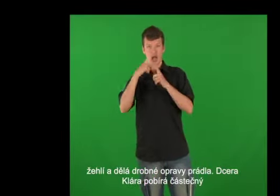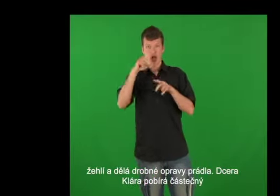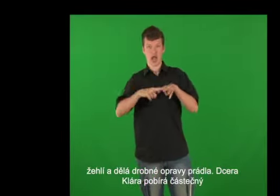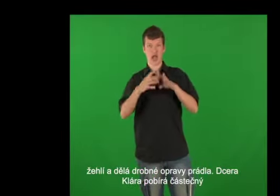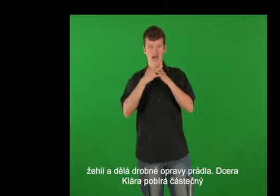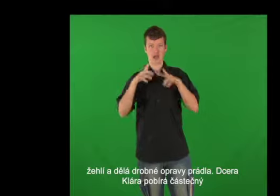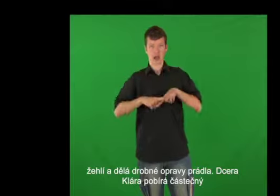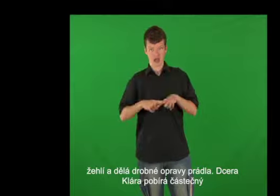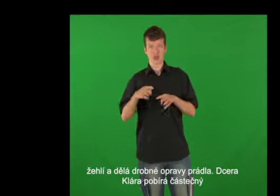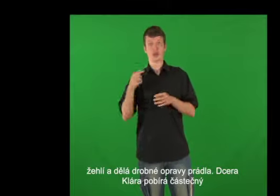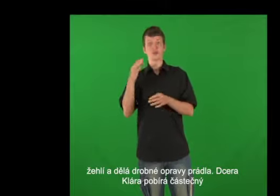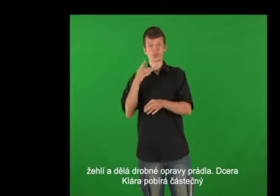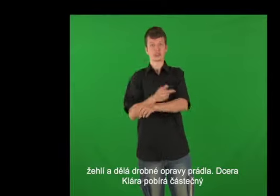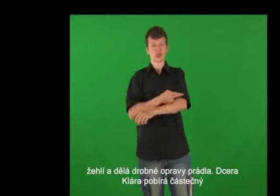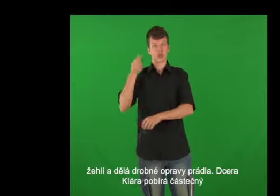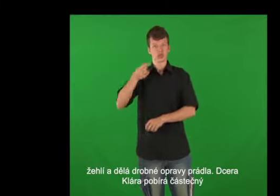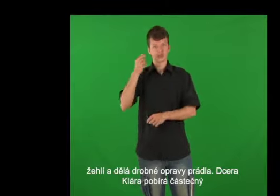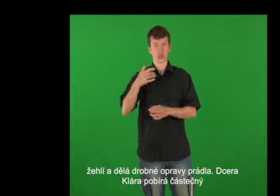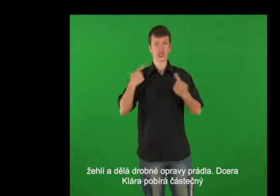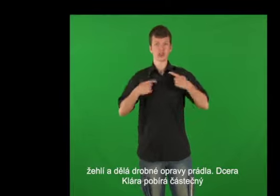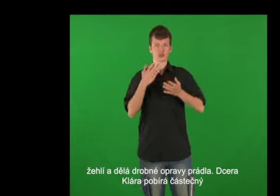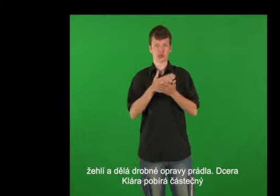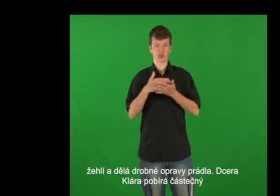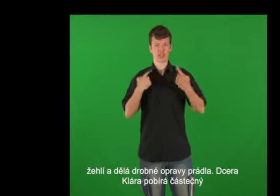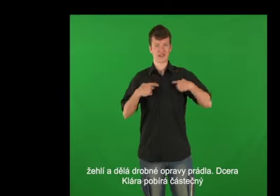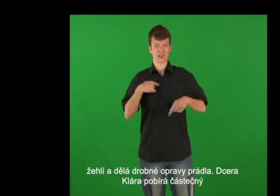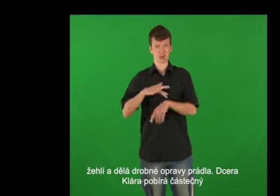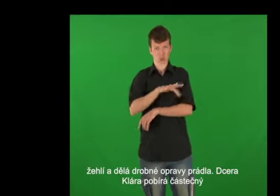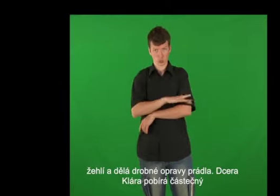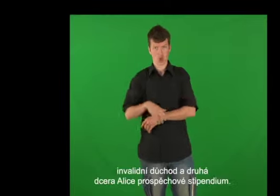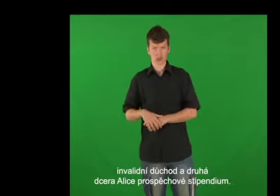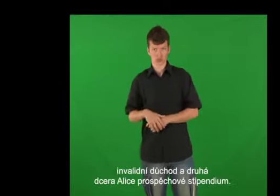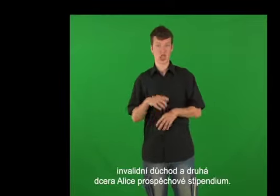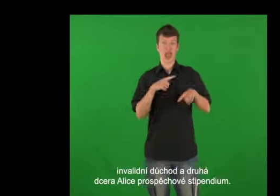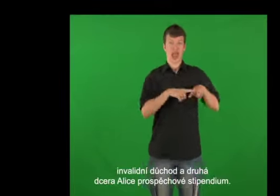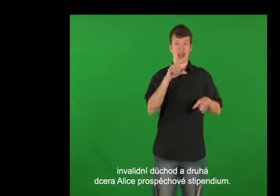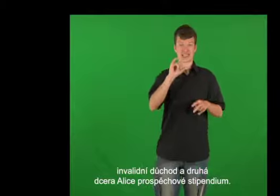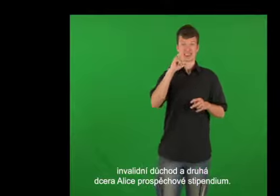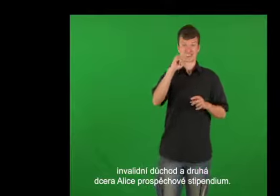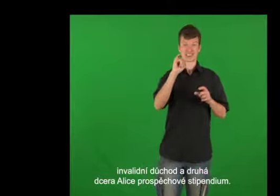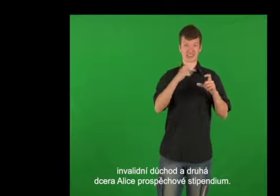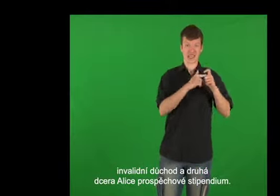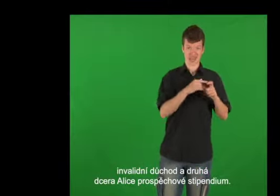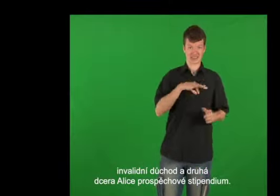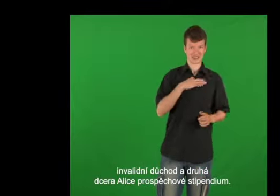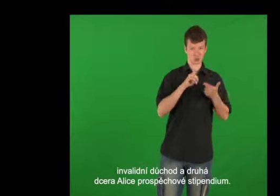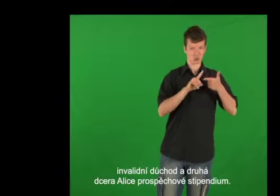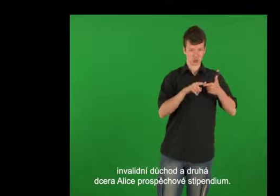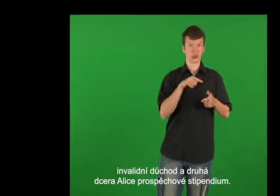Dcera Klára pobírá částečný invalidní důchov a druhá dcera Alice pro